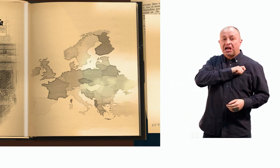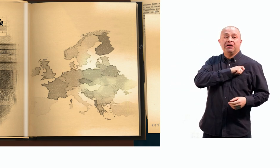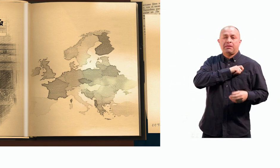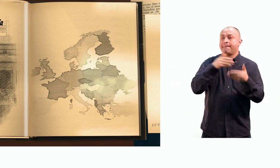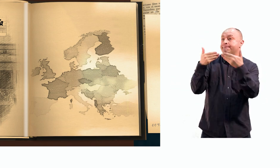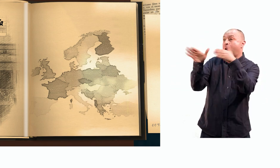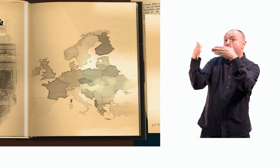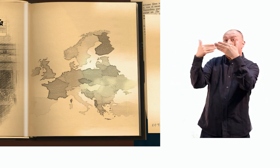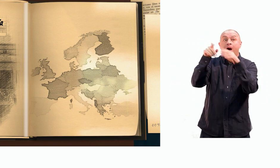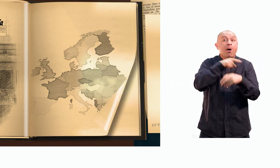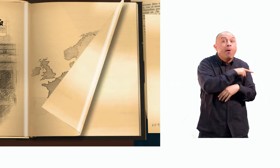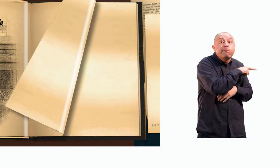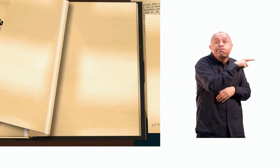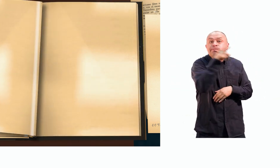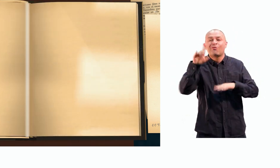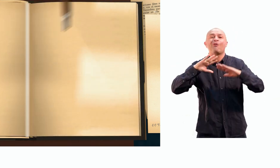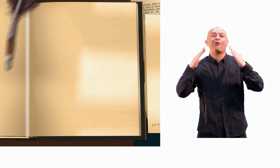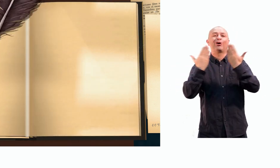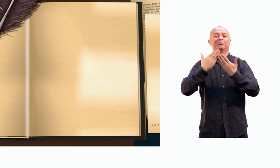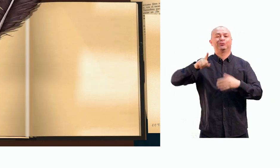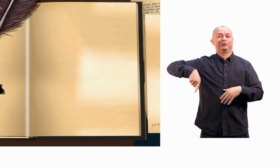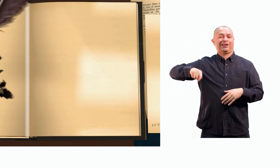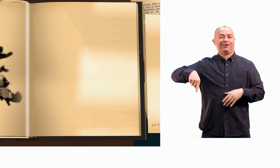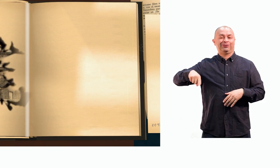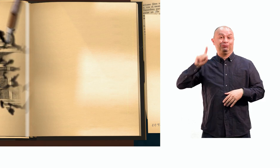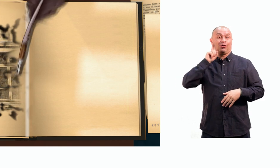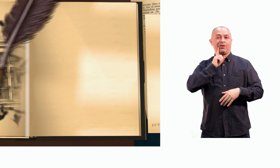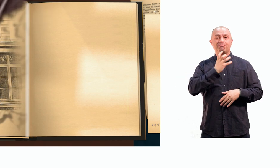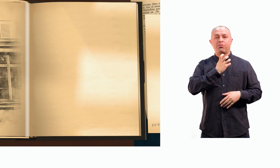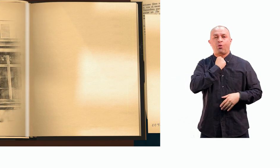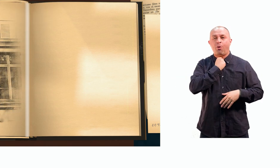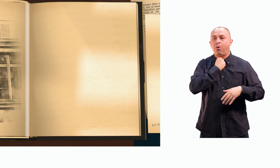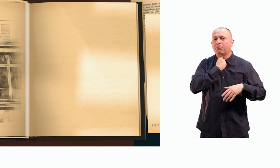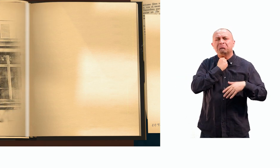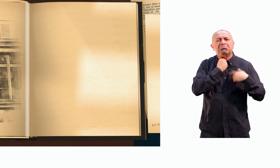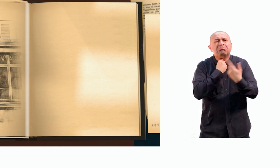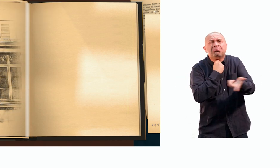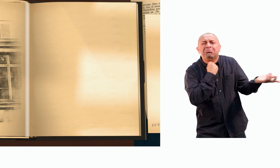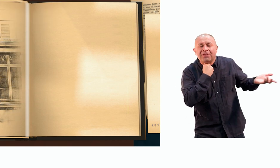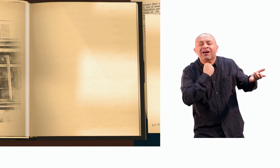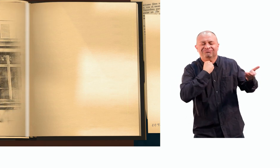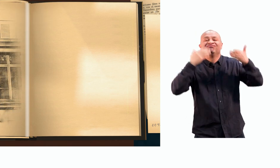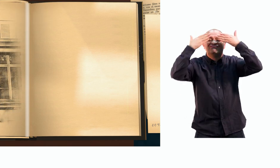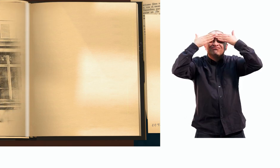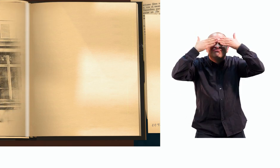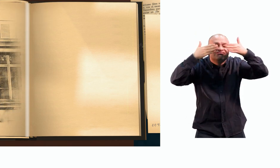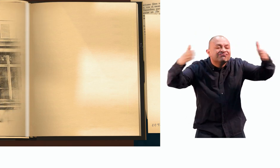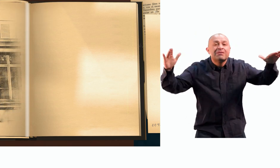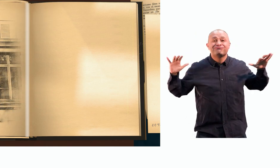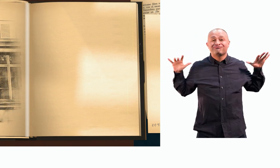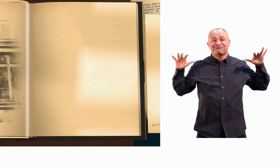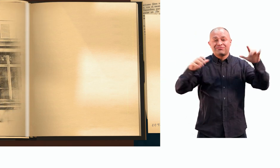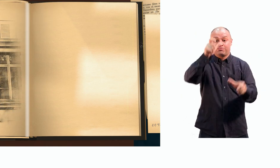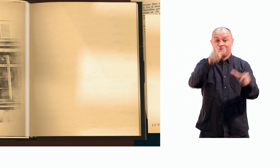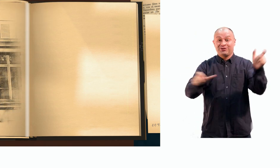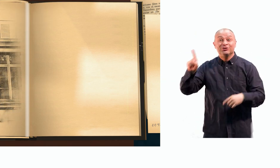con la apertura de escuelas para sordomudos, creando así una visión democrática para la educación de personas